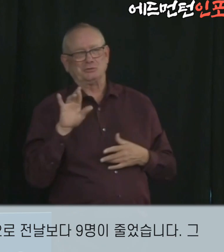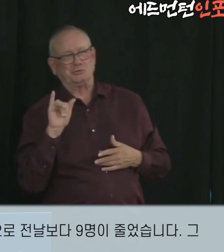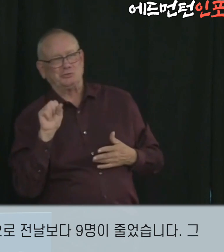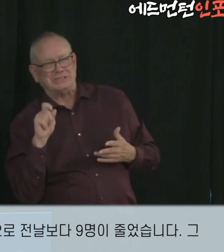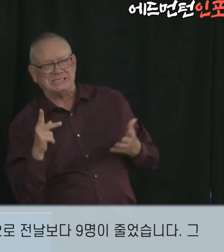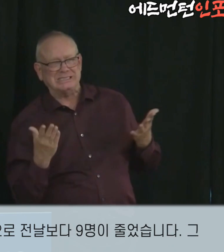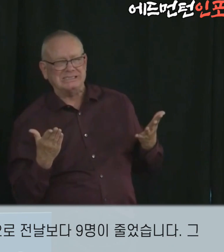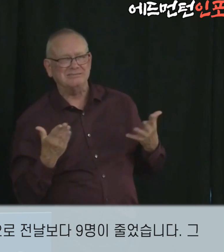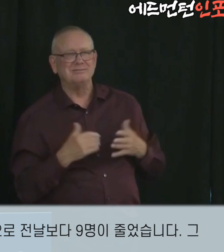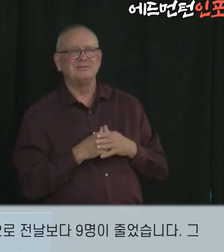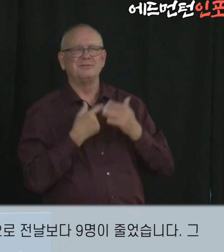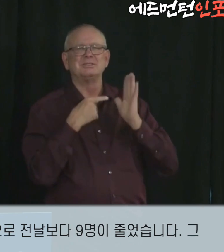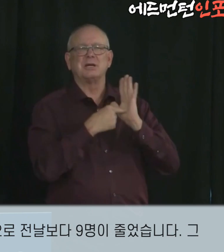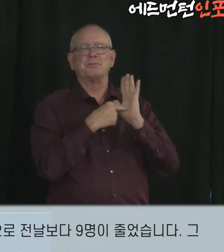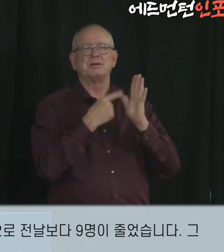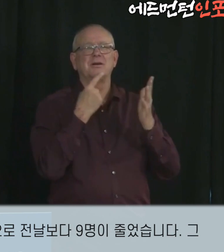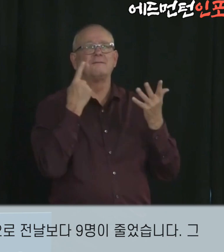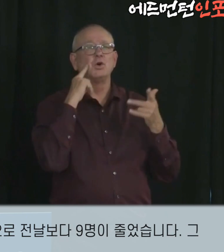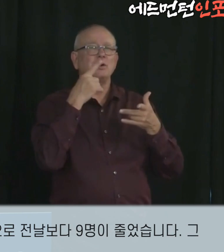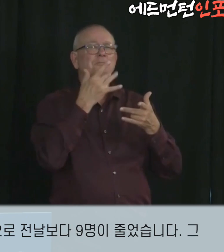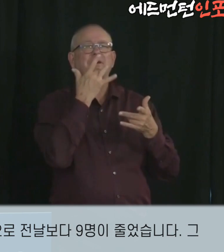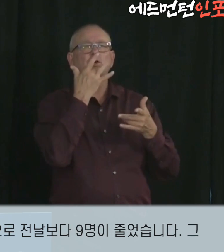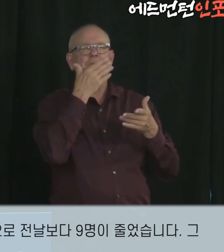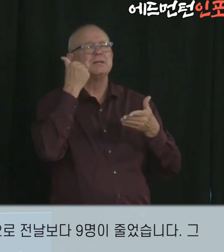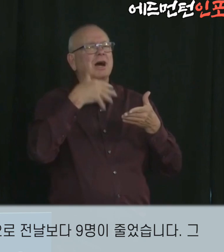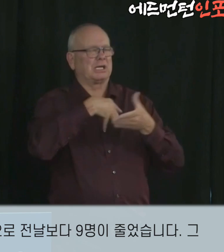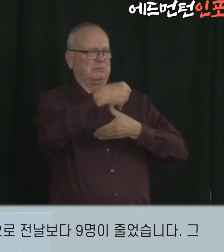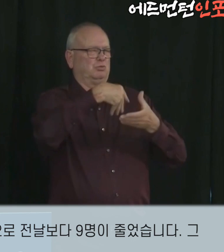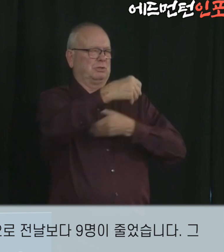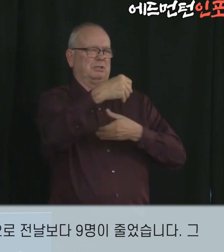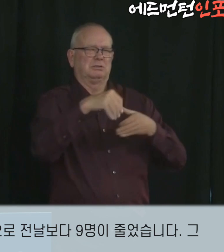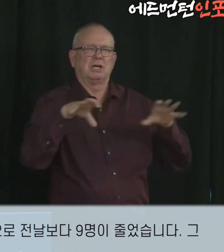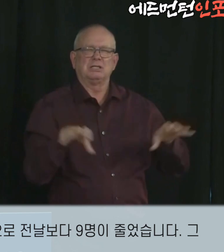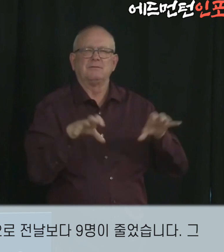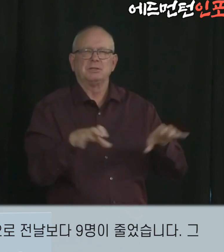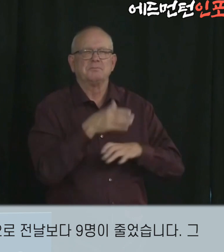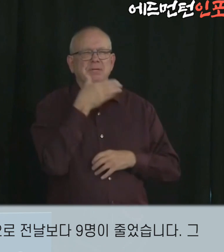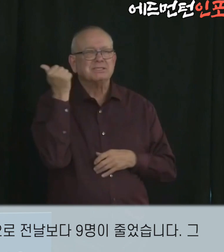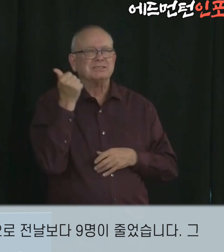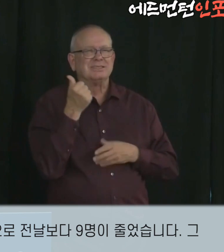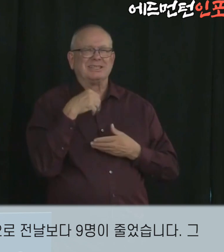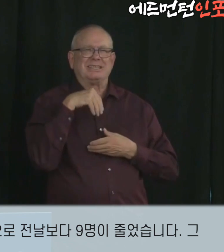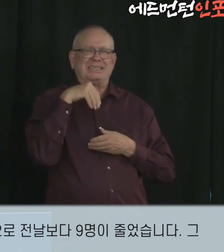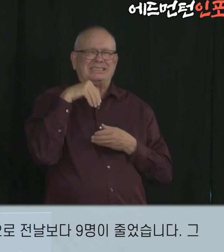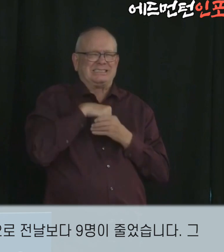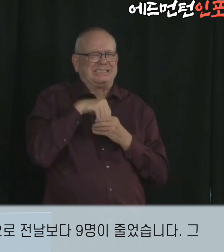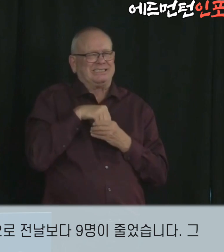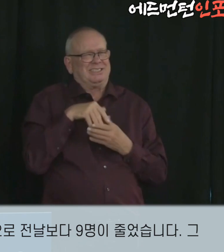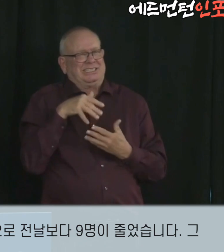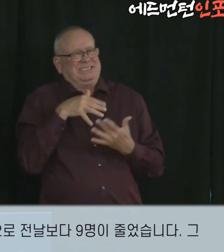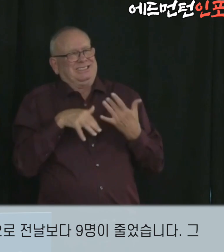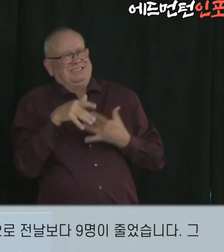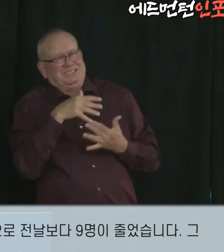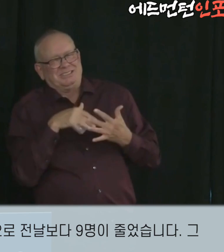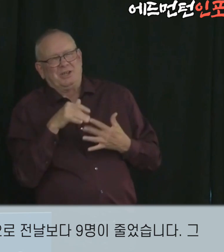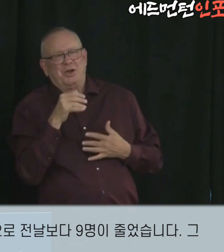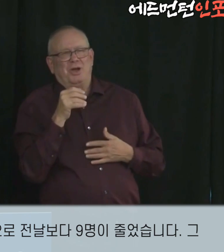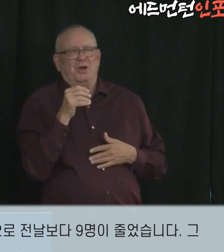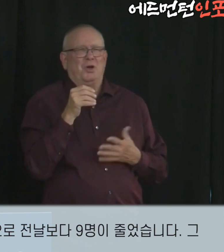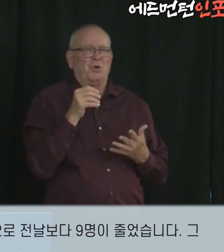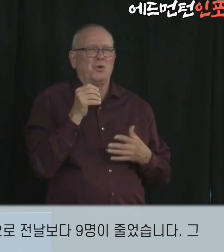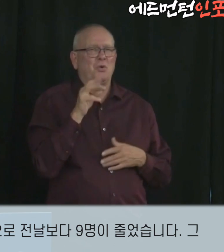화요일 업데이트 시점에 입원한 사람은 170명으로 전날보다 9명이 줄었습니다. 그 중 36명은